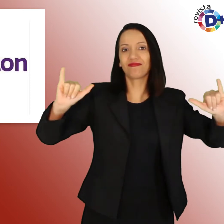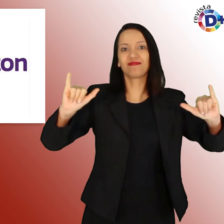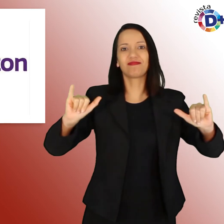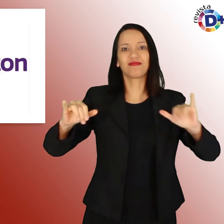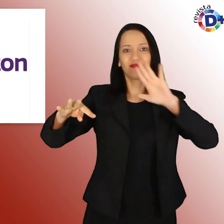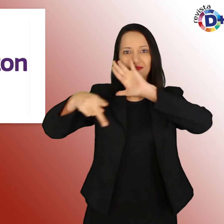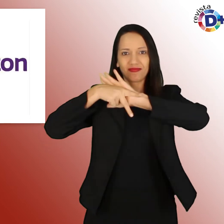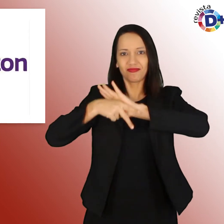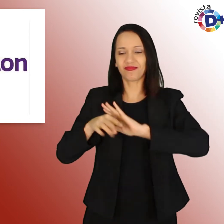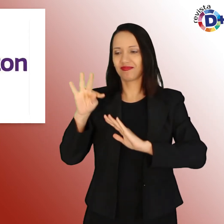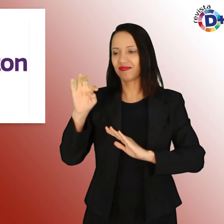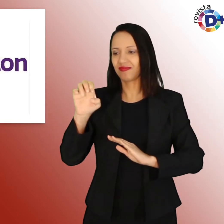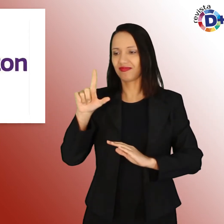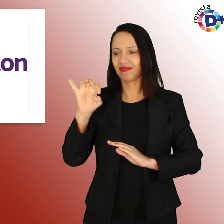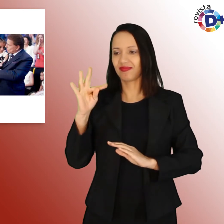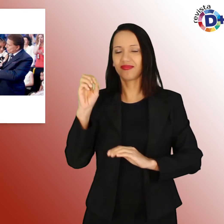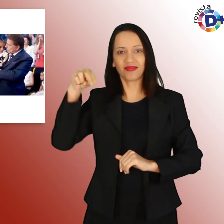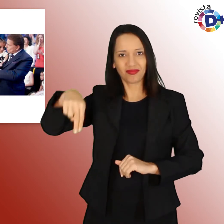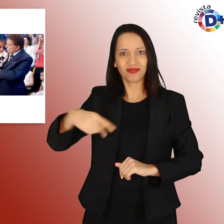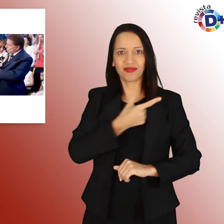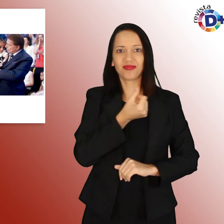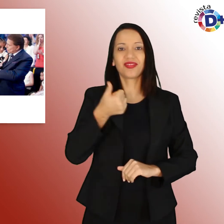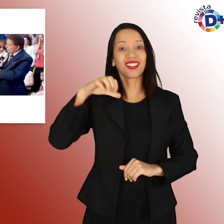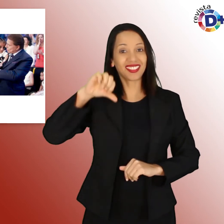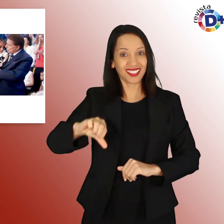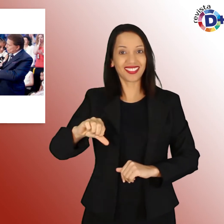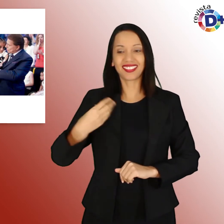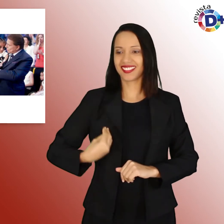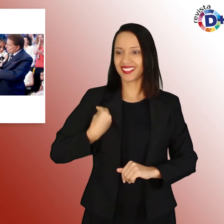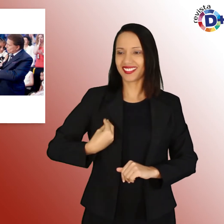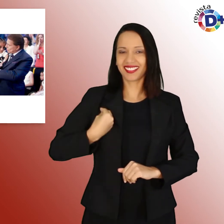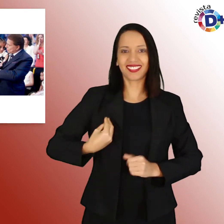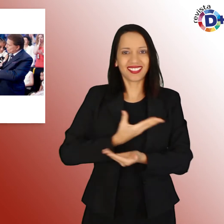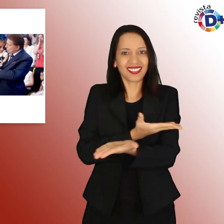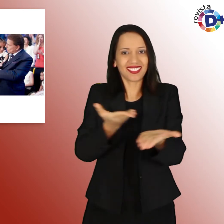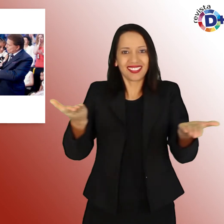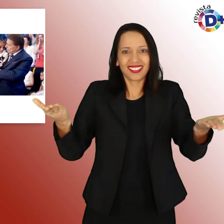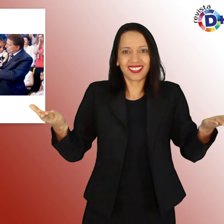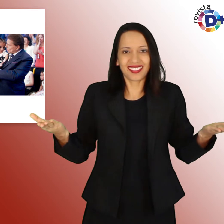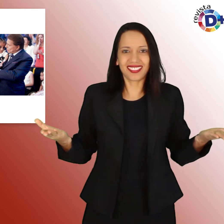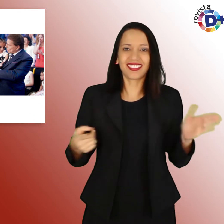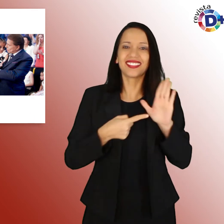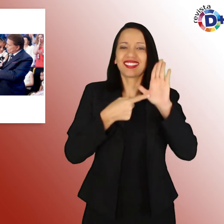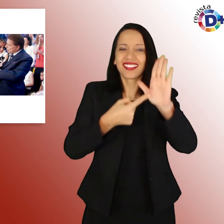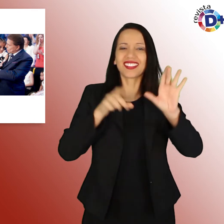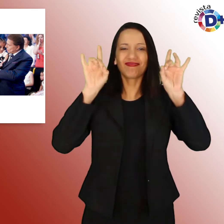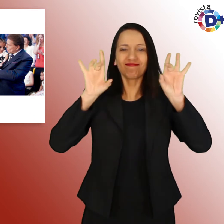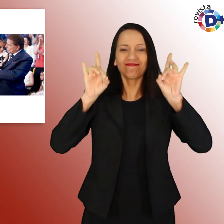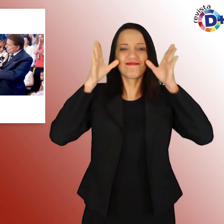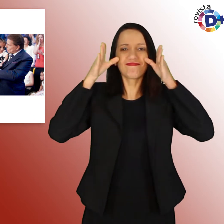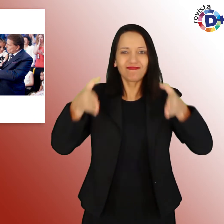e conta com diversas atrações exclusivas, arrecadando recursos